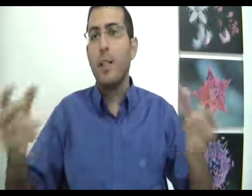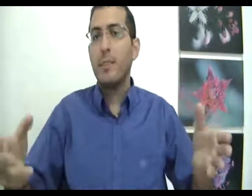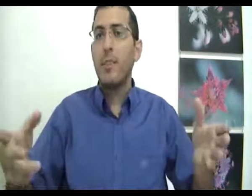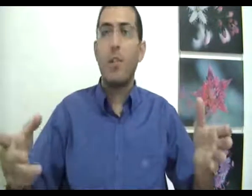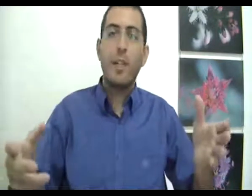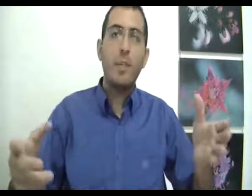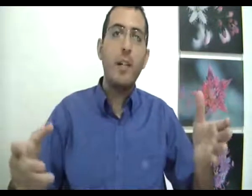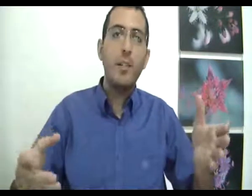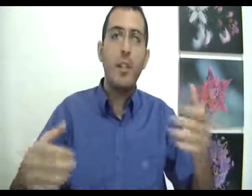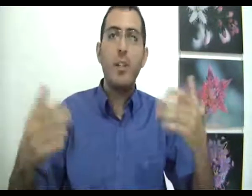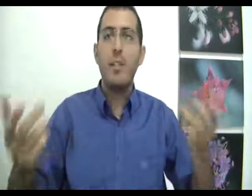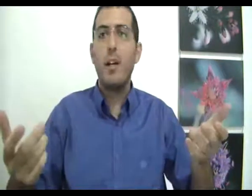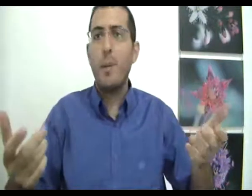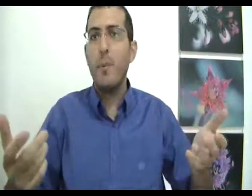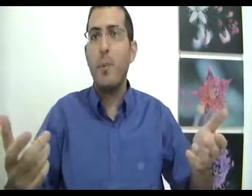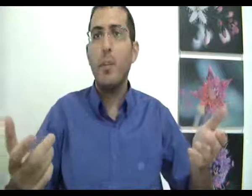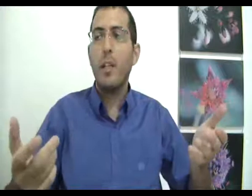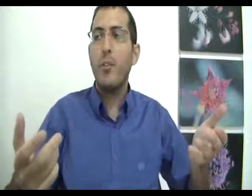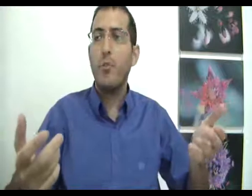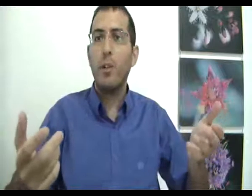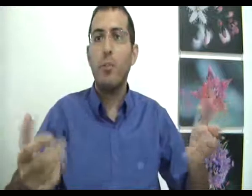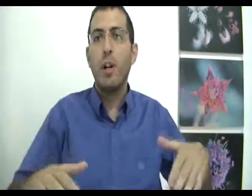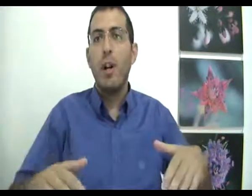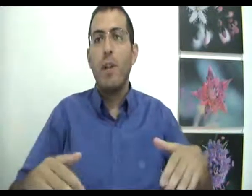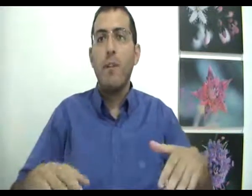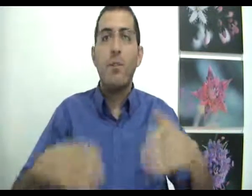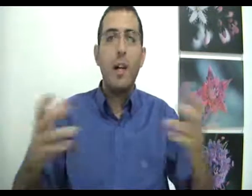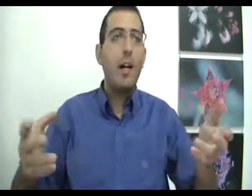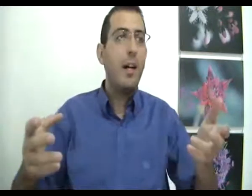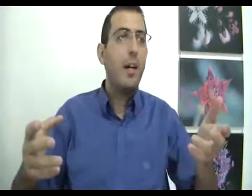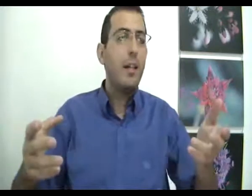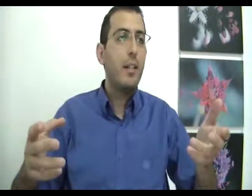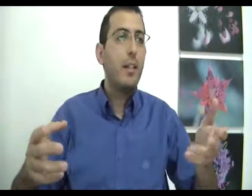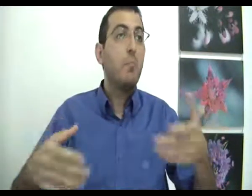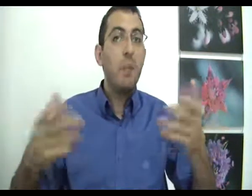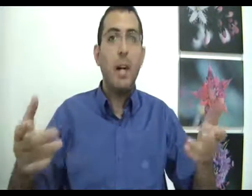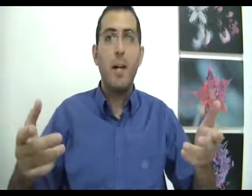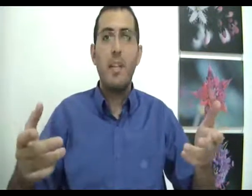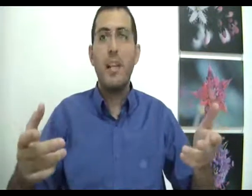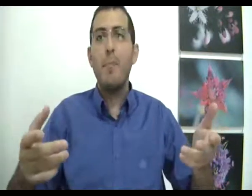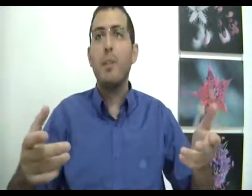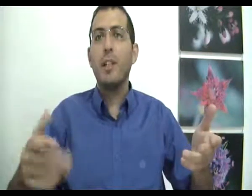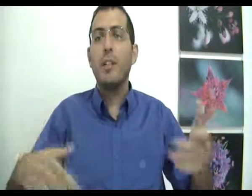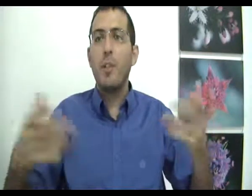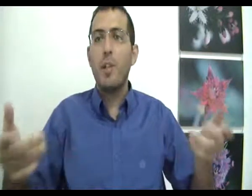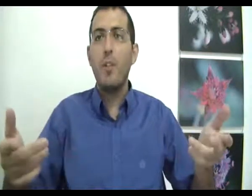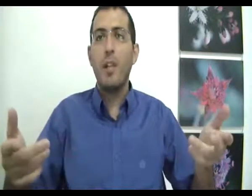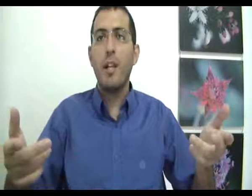העצמית שלו וכמובן שיש לזה הרבה מאוד תשובות והתשובה המהירה ביותר זה אם יש לך שאלה